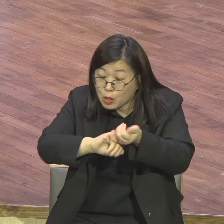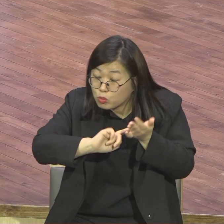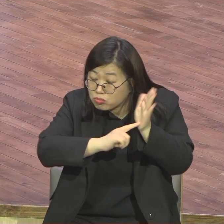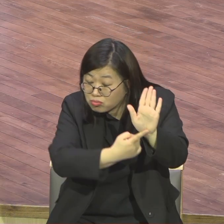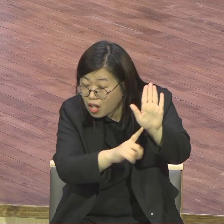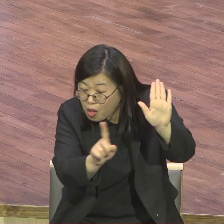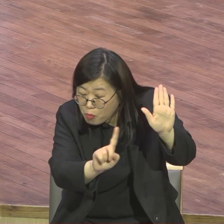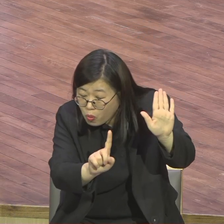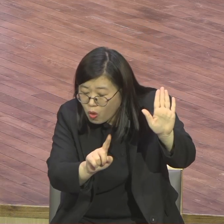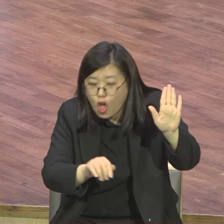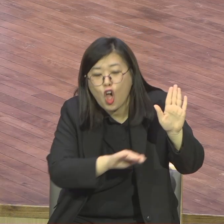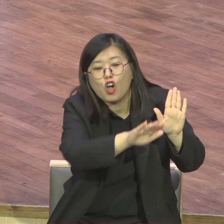그런 하나님을 믿을 필요 그니까 한번 해봐